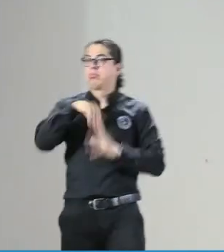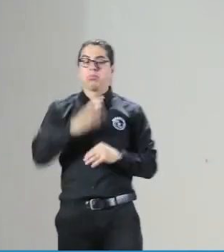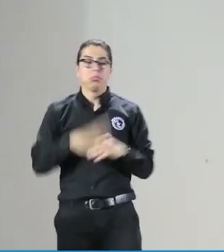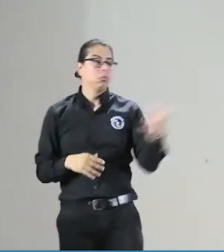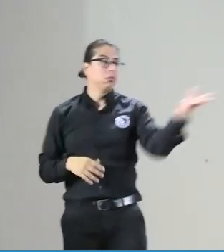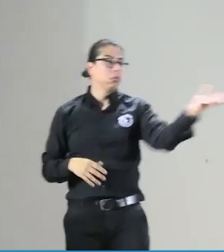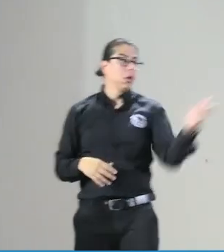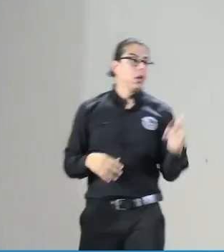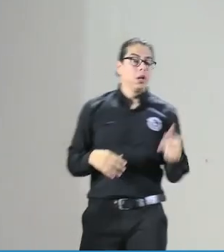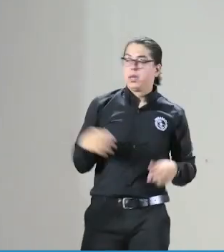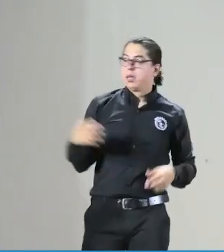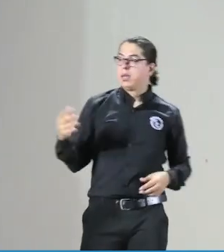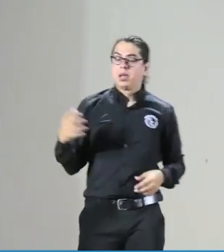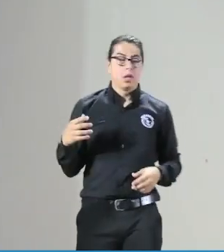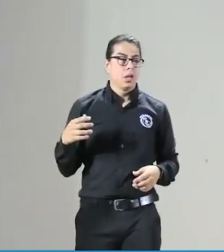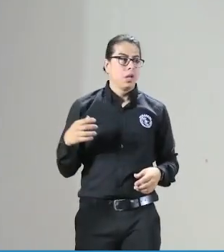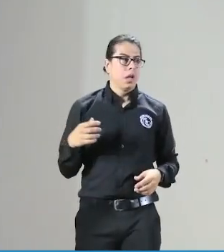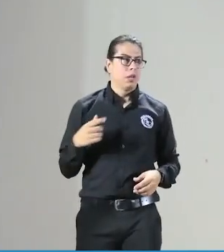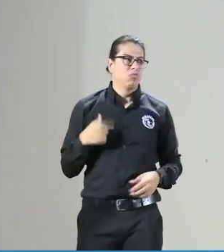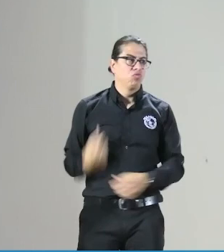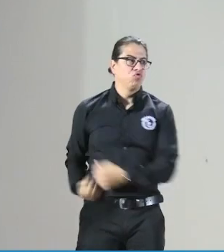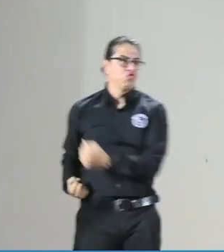lado para el otro porque yo tengo que ser imparcial